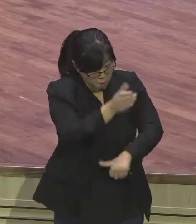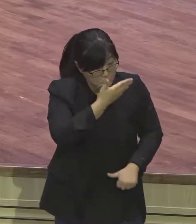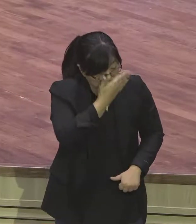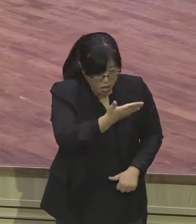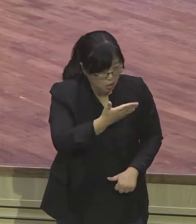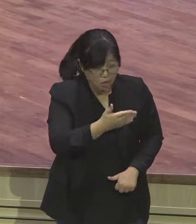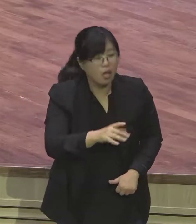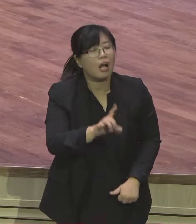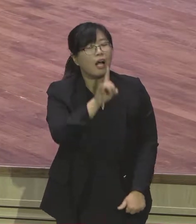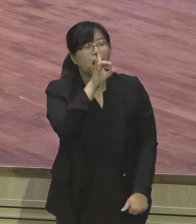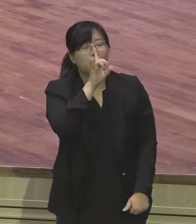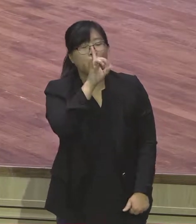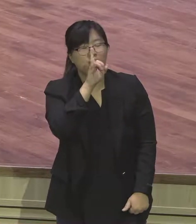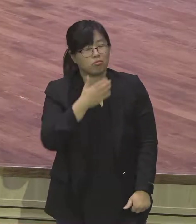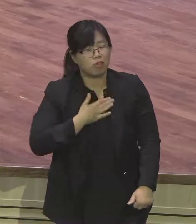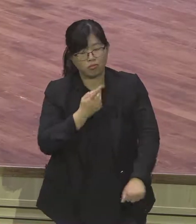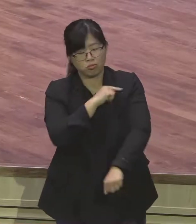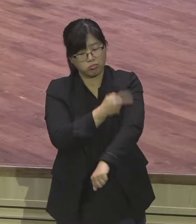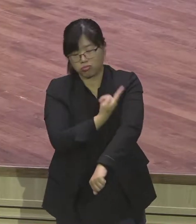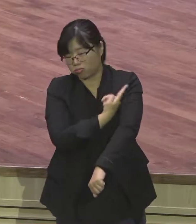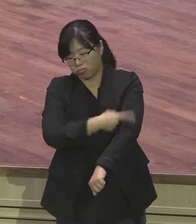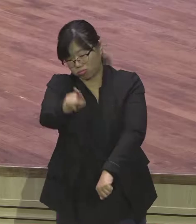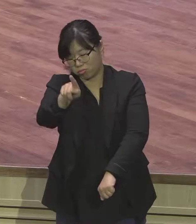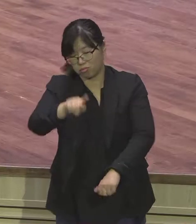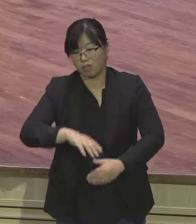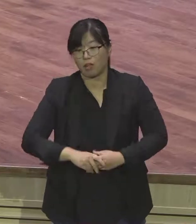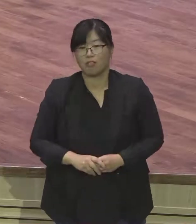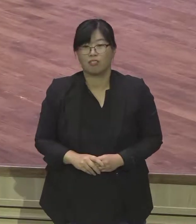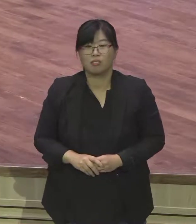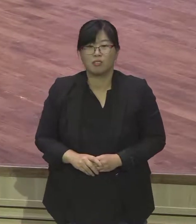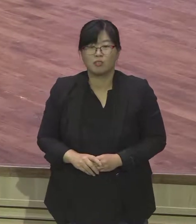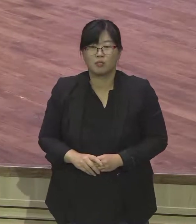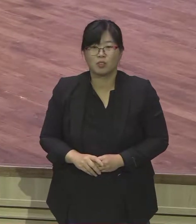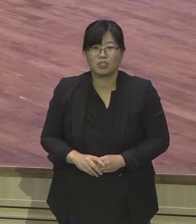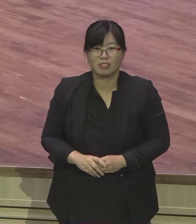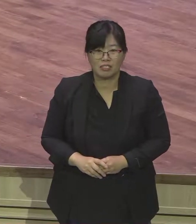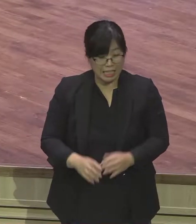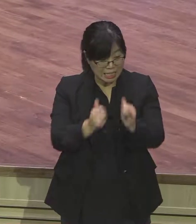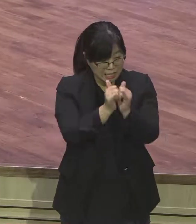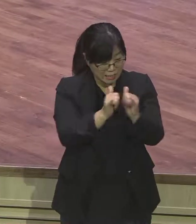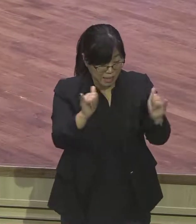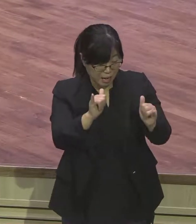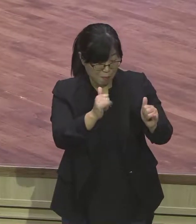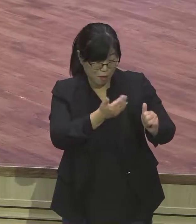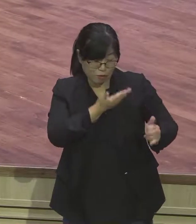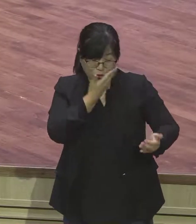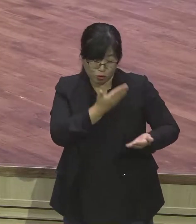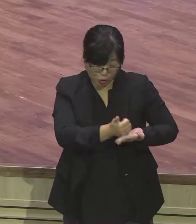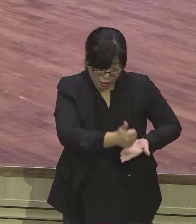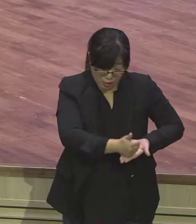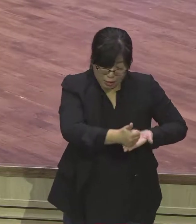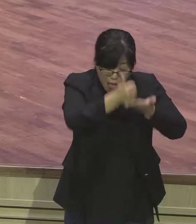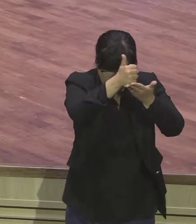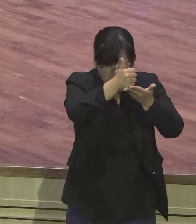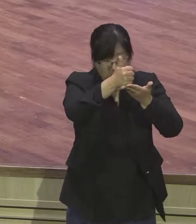약하고 부하고 철하고 성공과 실패 주의 손에 있나이다 나를 이렇게 종이 맞는 것은